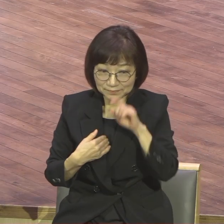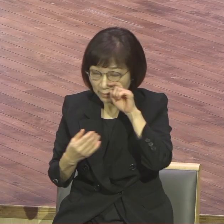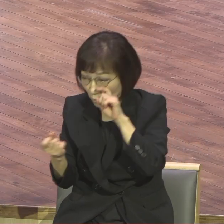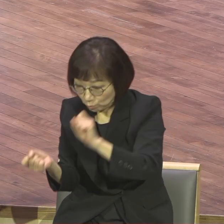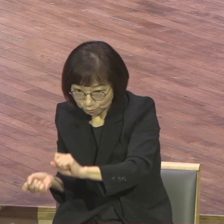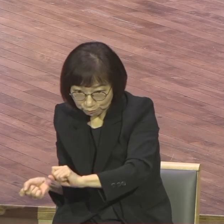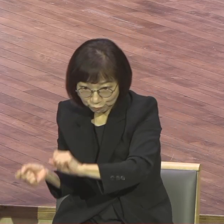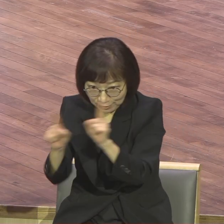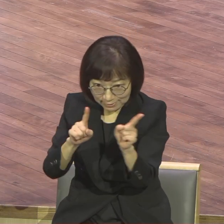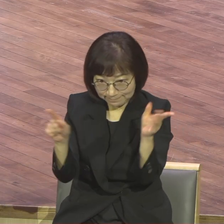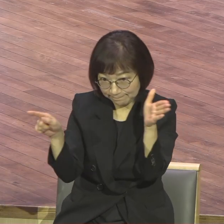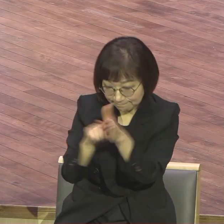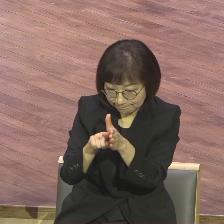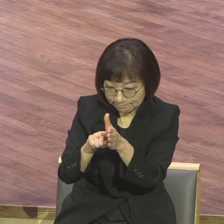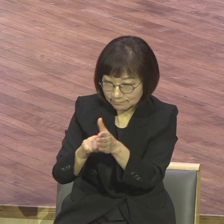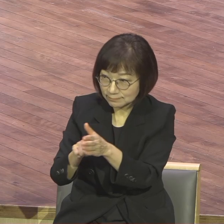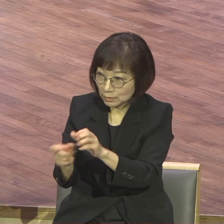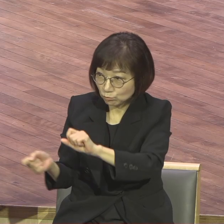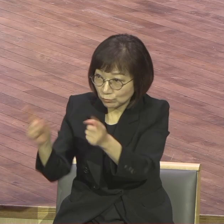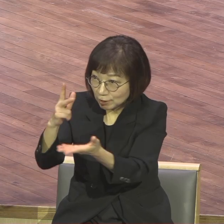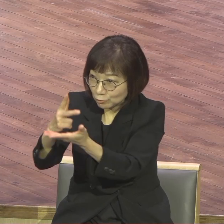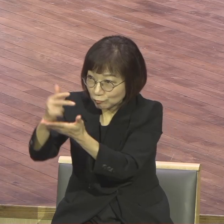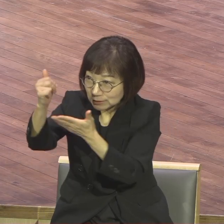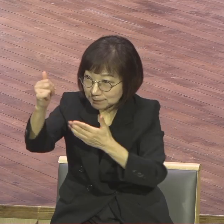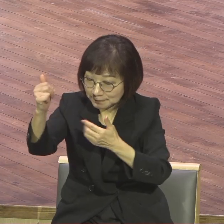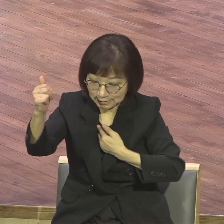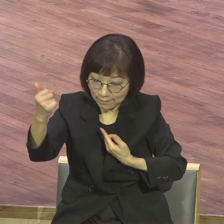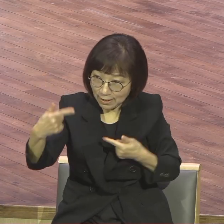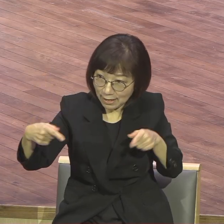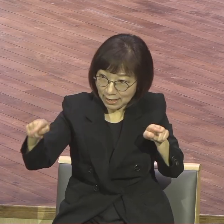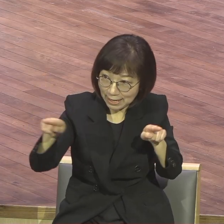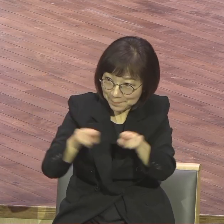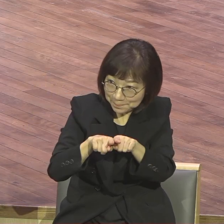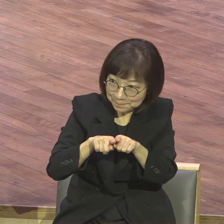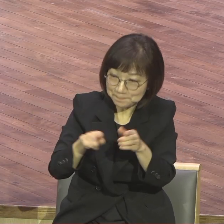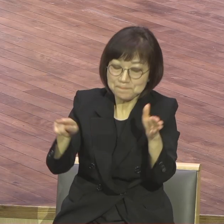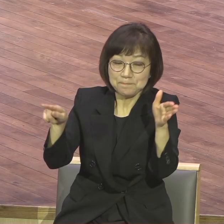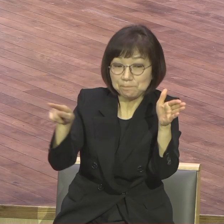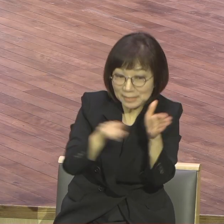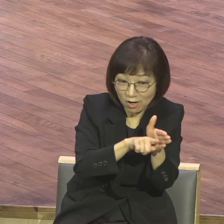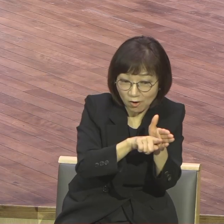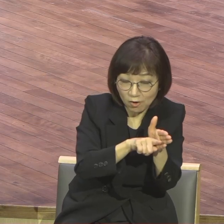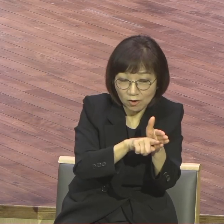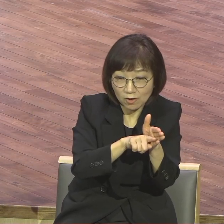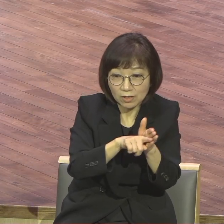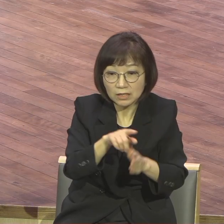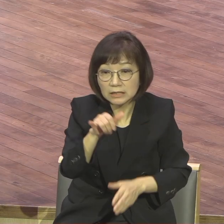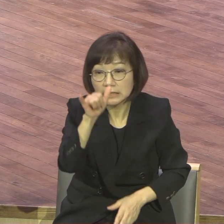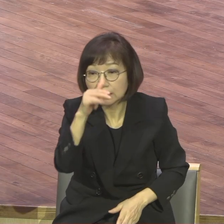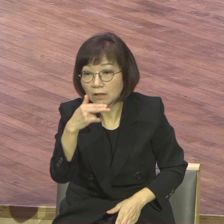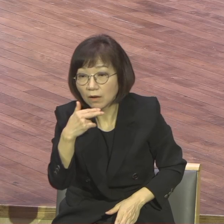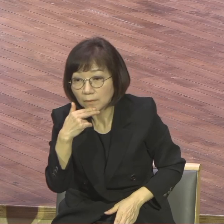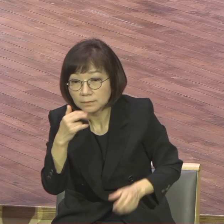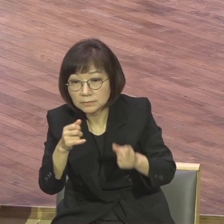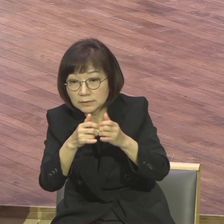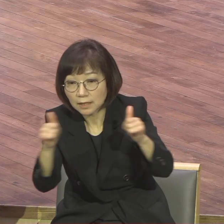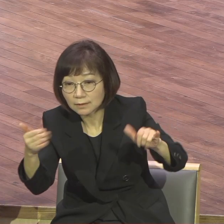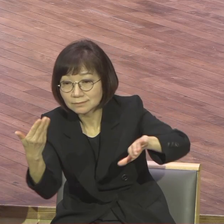주님 나와 함께하신다 하는 사람과 아닌 사람의 정상이 뭐냐 안 믿는 사람은 이 부활을 이